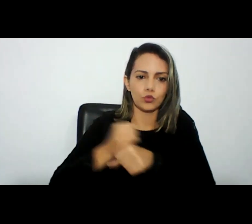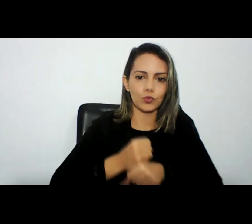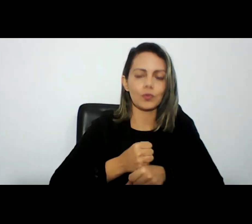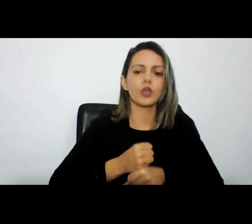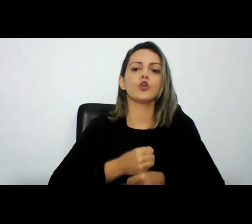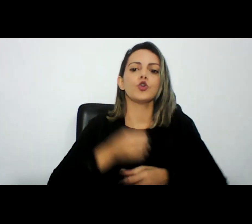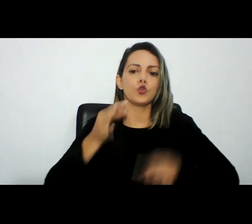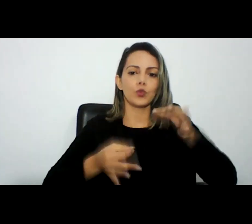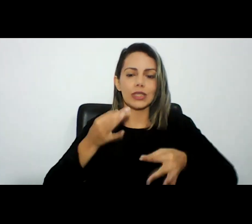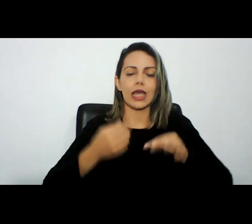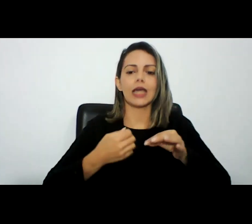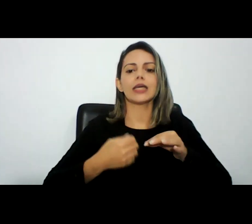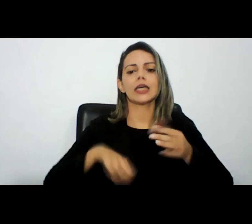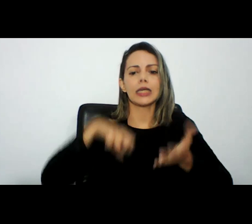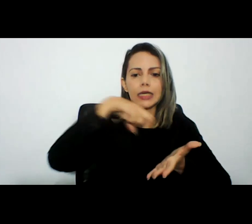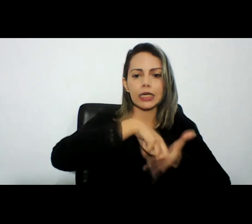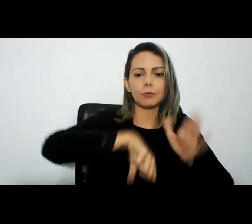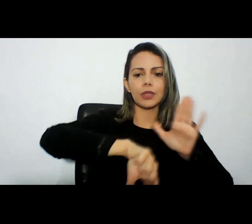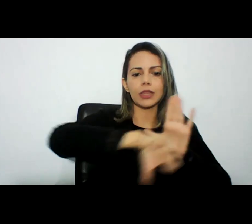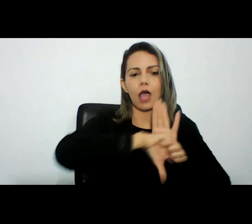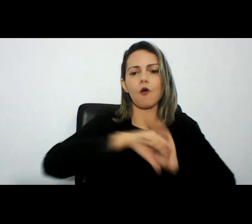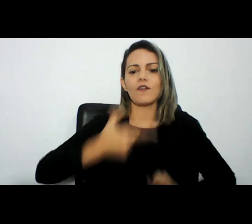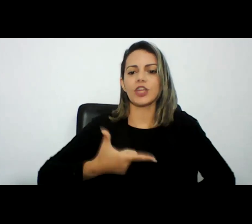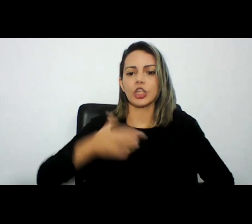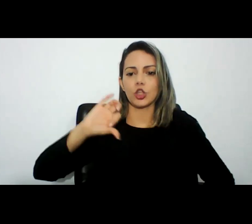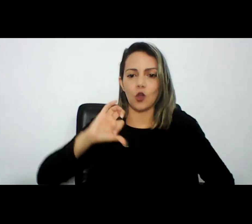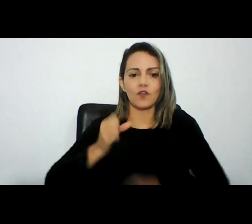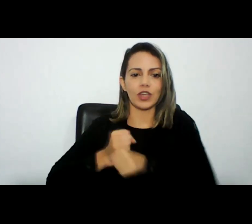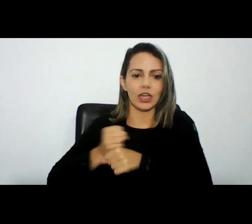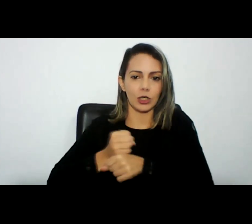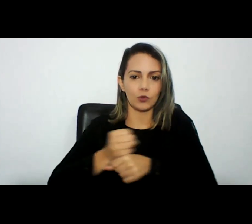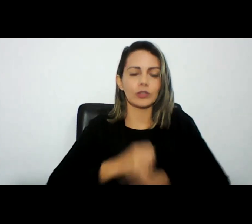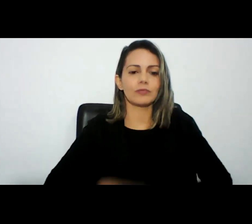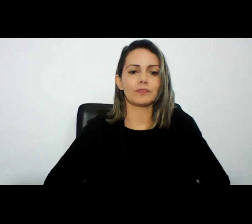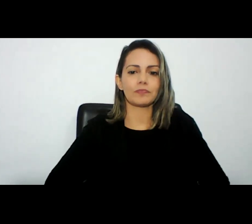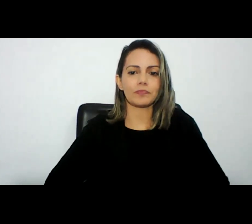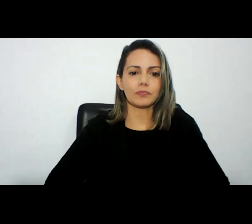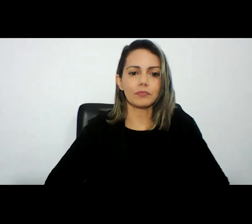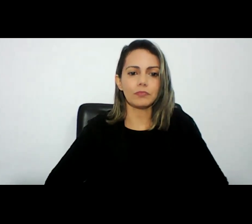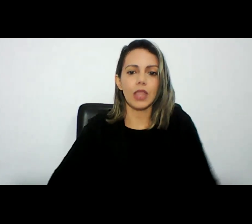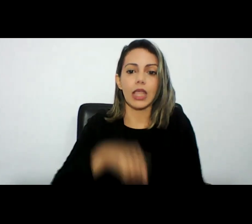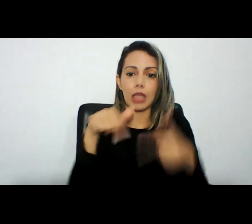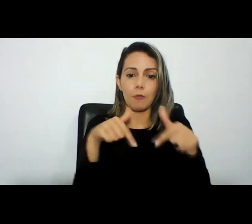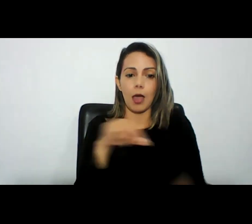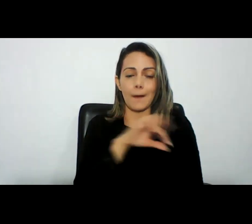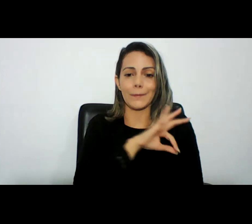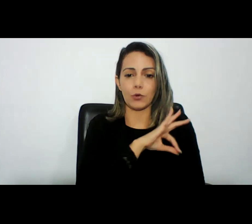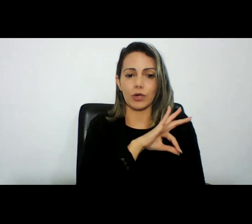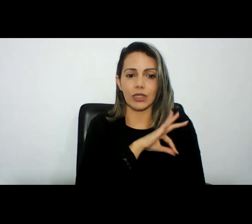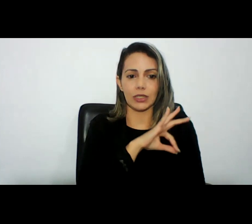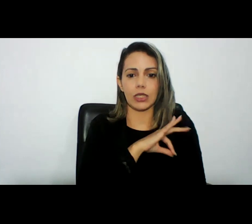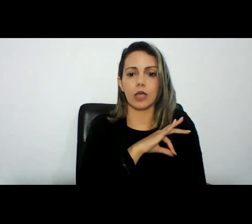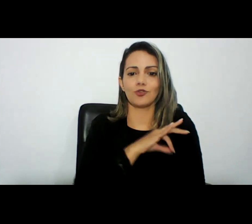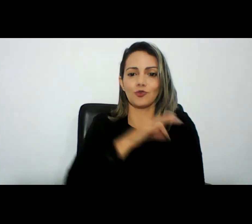e estudiosa de investigação de inquérito policial e de polícia judiciária só tenho que